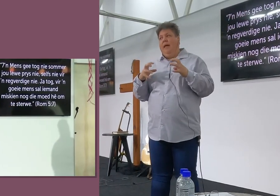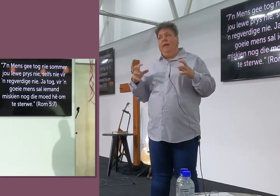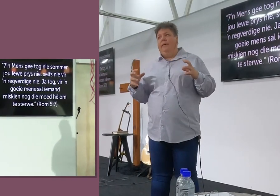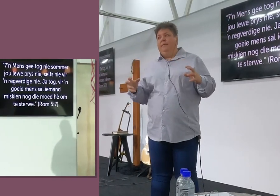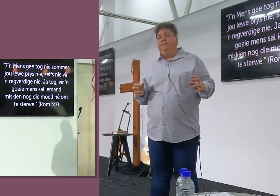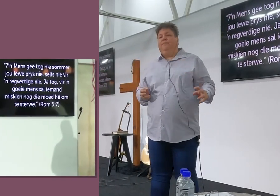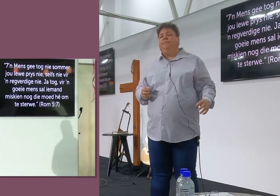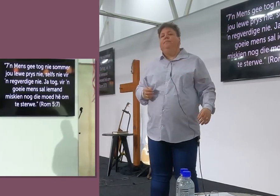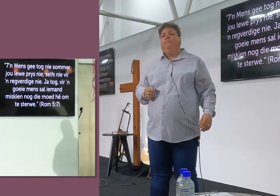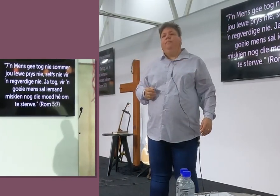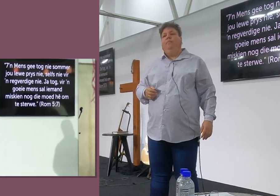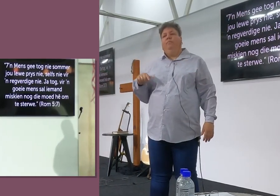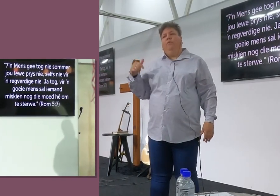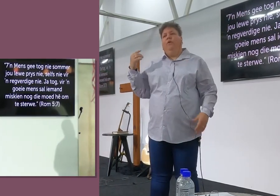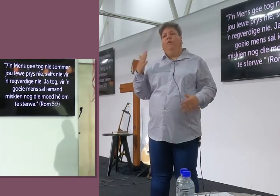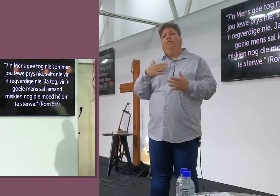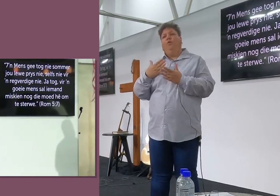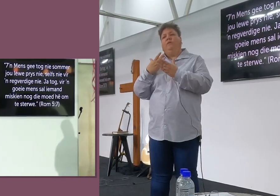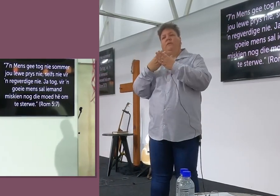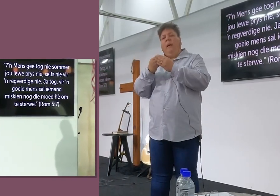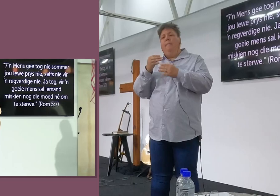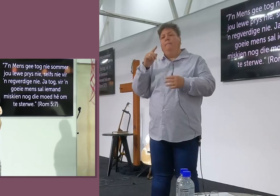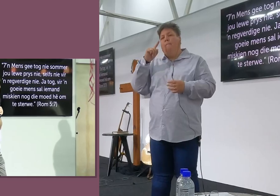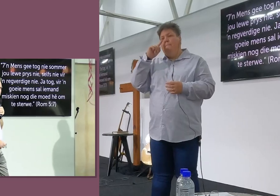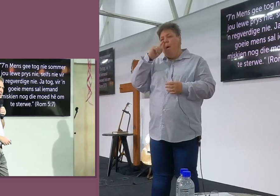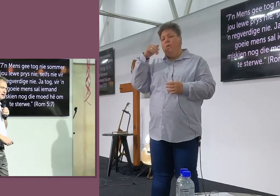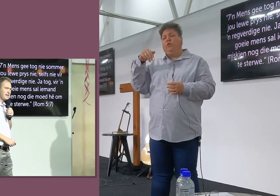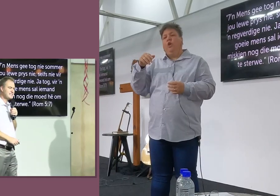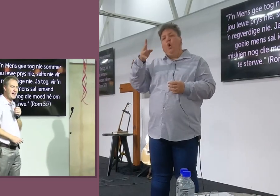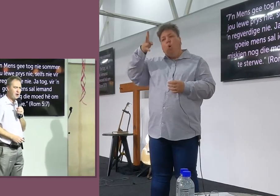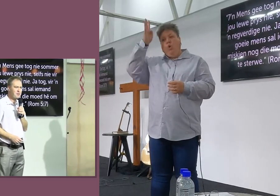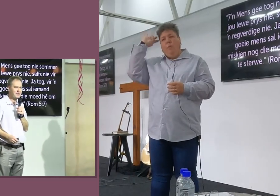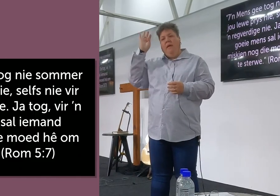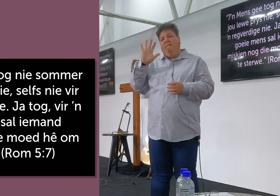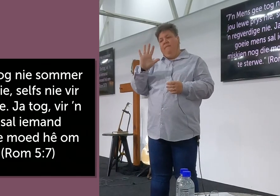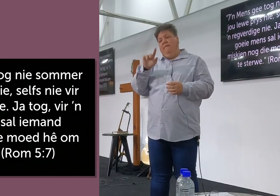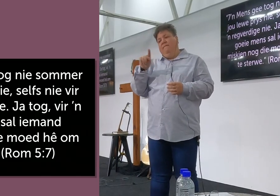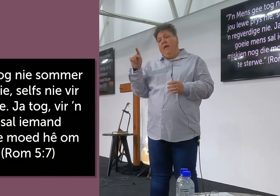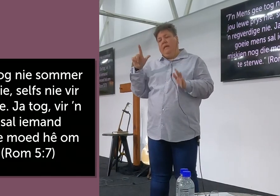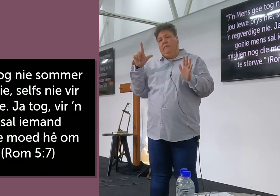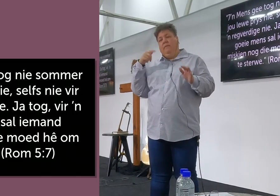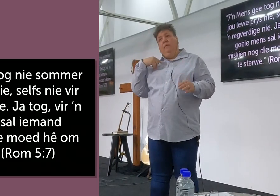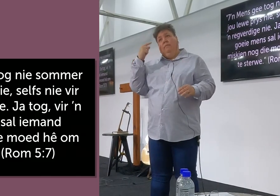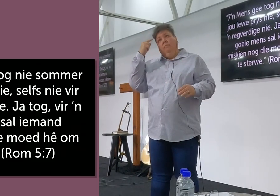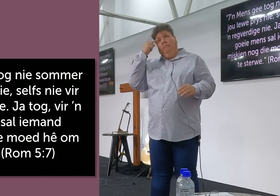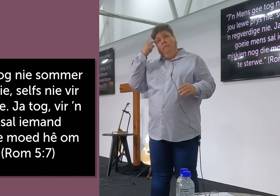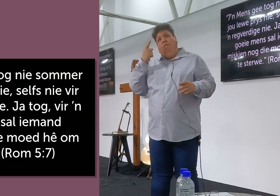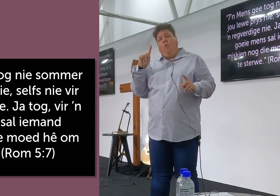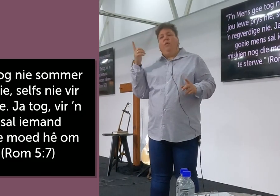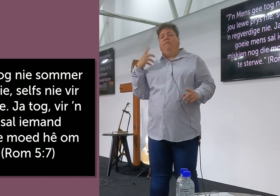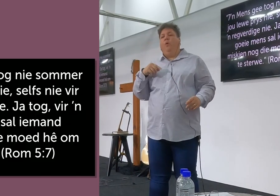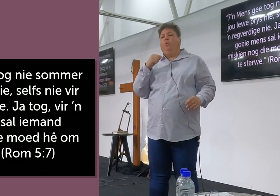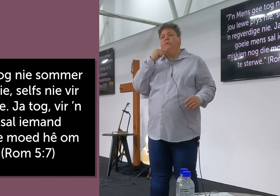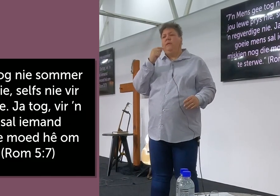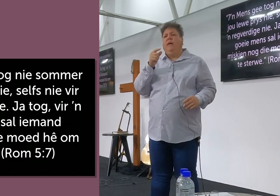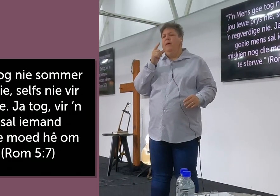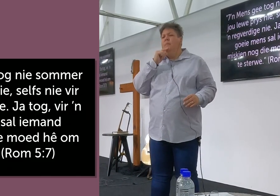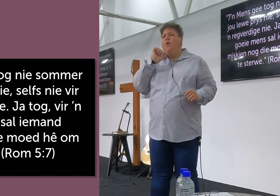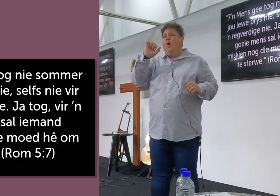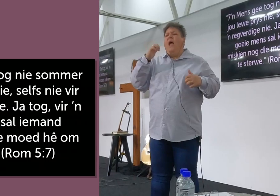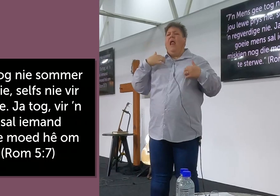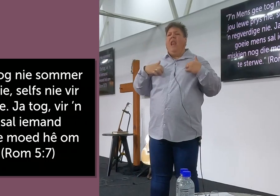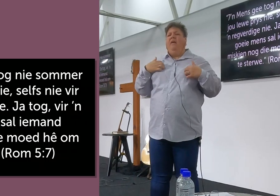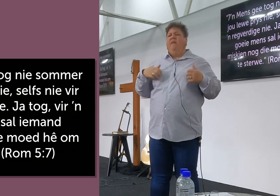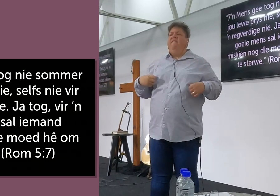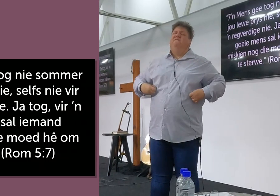kan word, Voel ek saam met Paulus in die Romeine 5 vers 7, En hy sê, Amper wat ek in my kop dink, Wat ek vir oogend wou sê, Een mens het toch nie jou